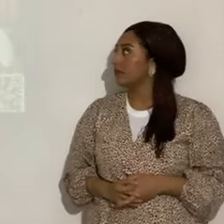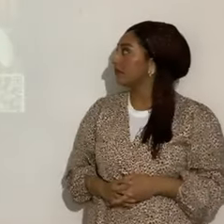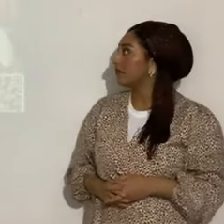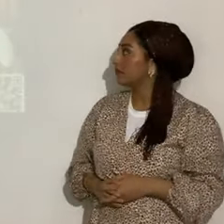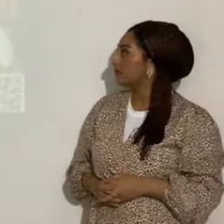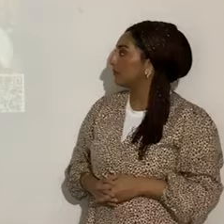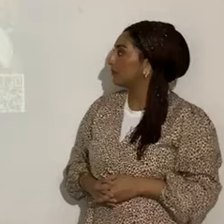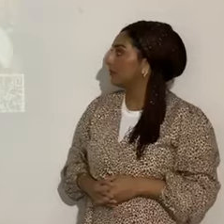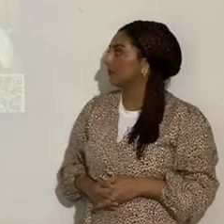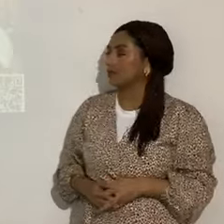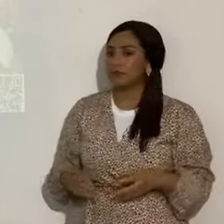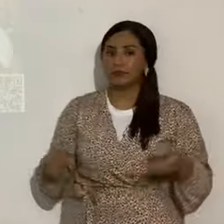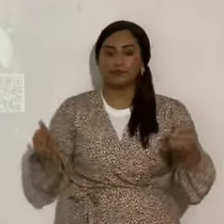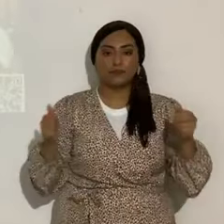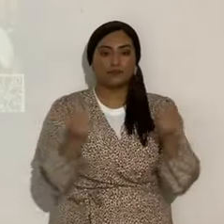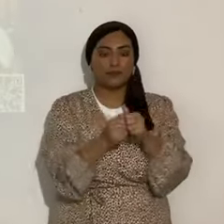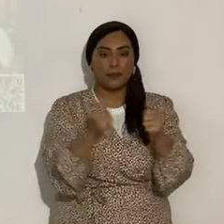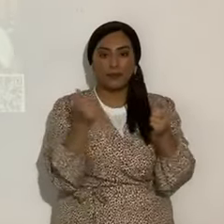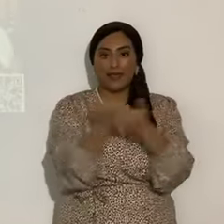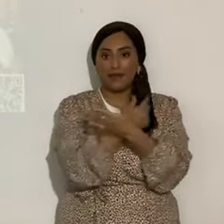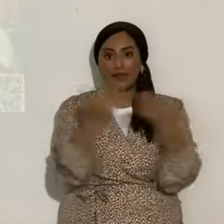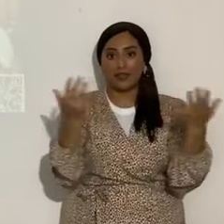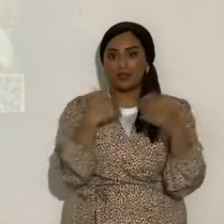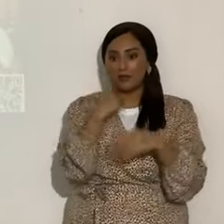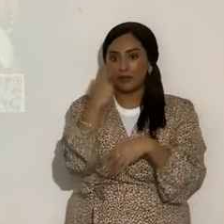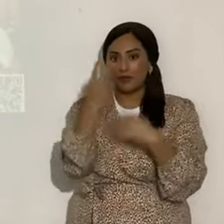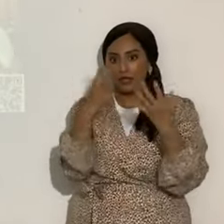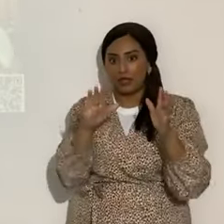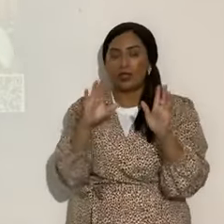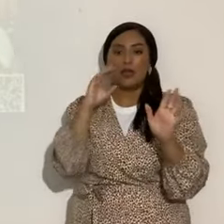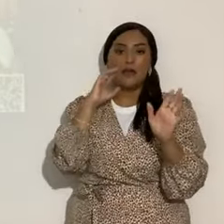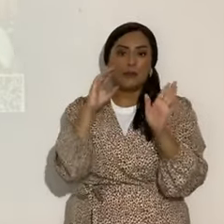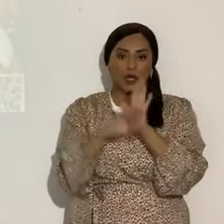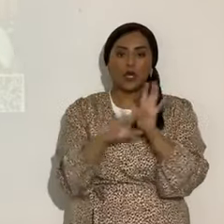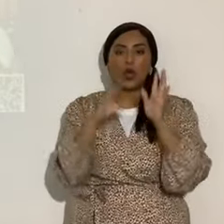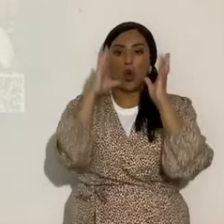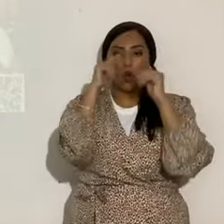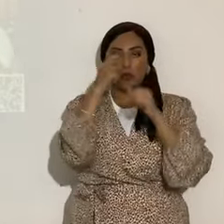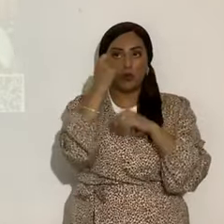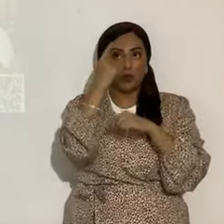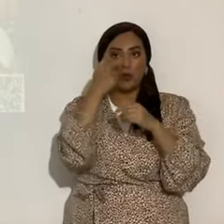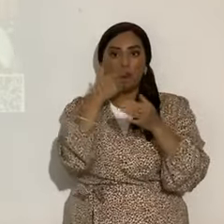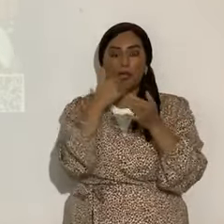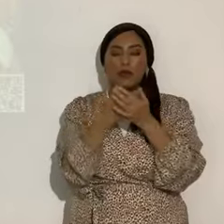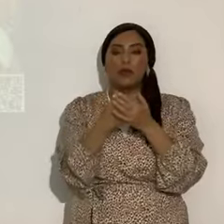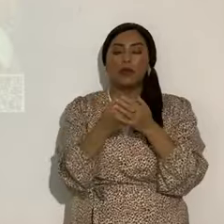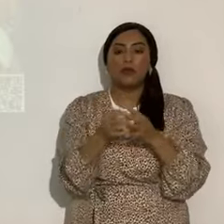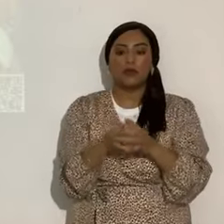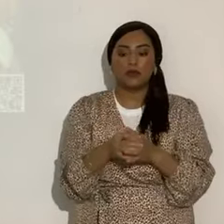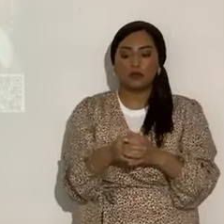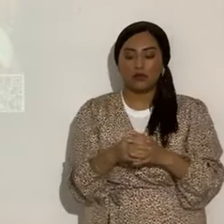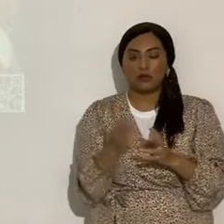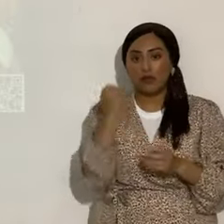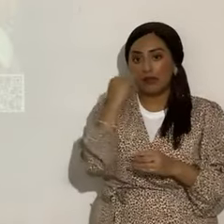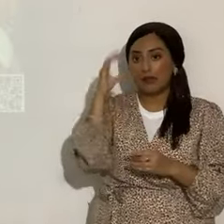con todo esto, hermanos, con todo esto de las fotografías, espero que las hayan tomado, y si no regresas el video,